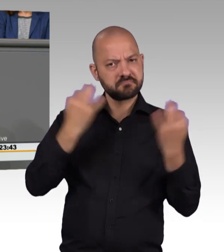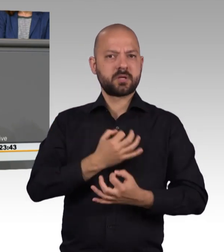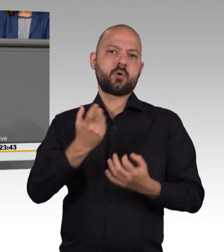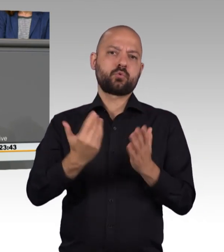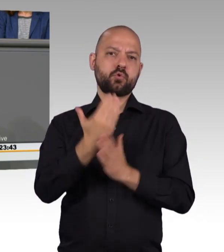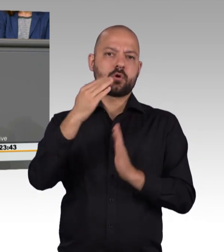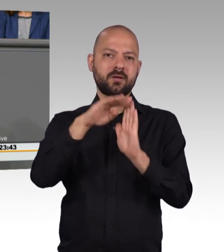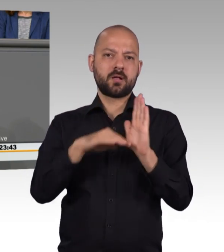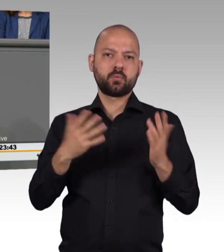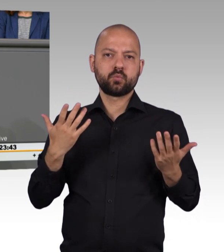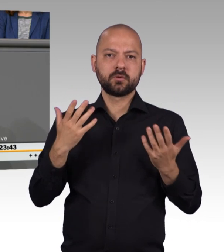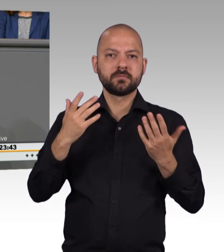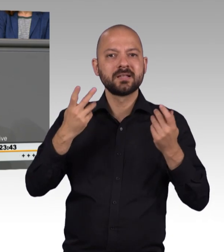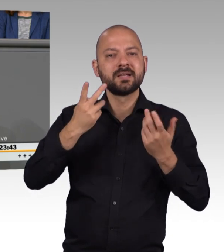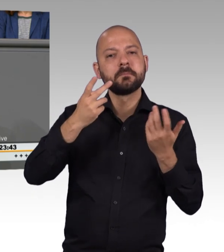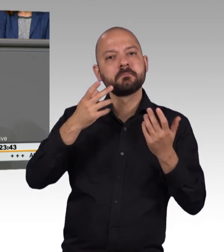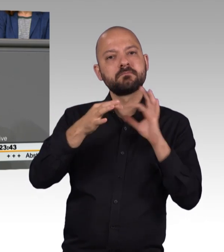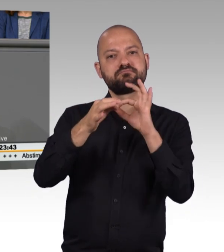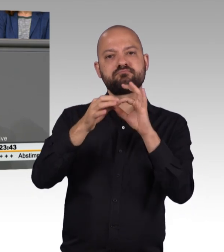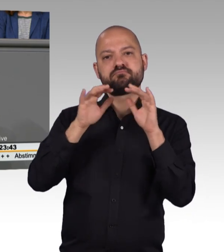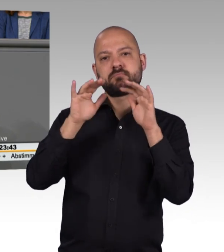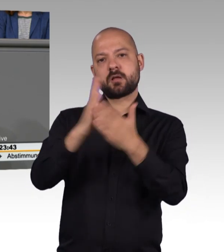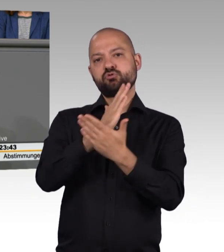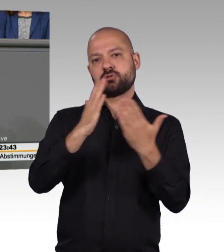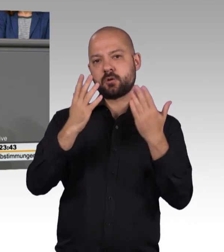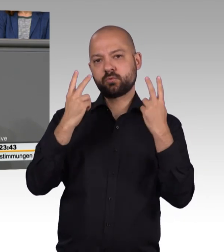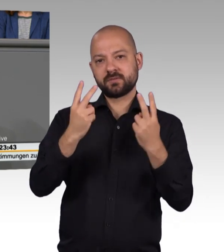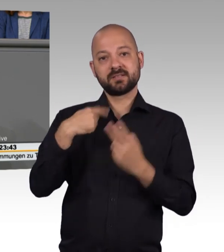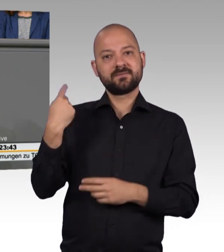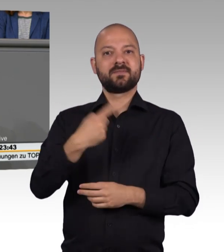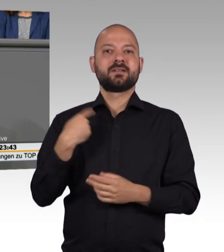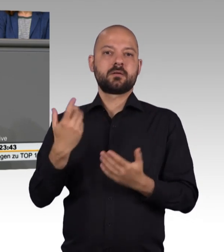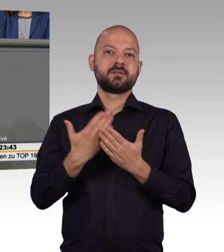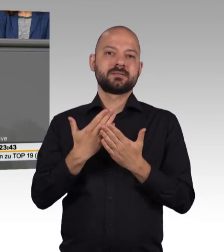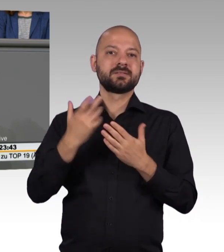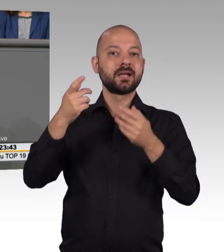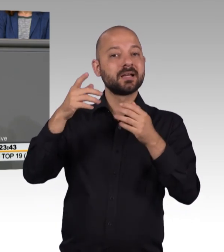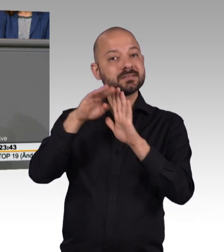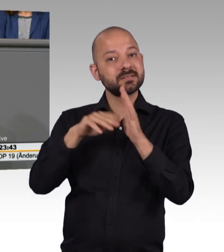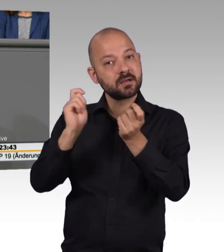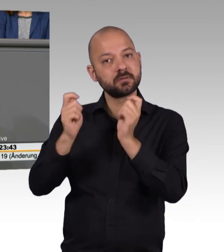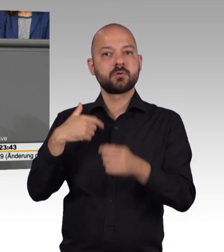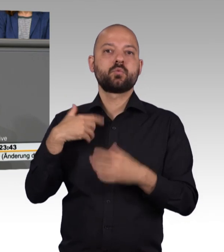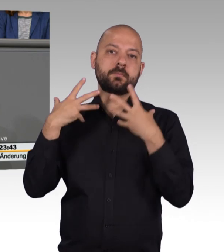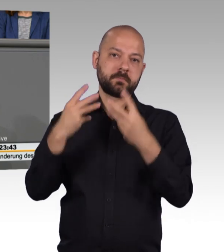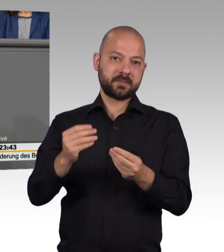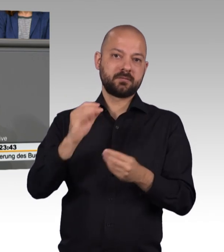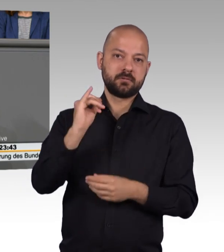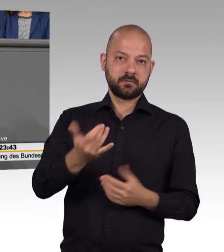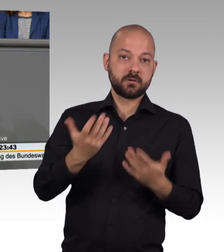unabdingbar. Wir als AfD-Fraktion tragen die Gesetzesänderung deshalb mit, auch wenn man durchaus über praktikable Alternativen